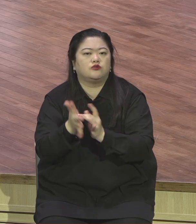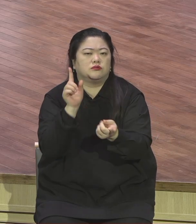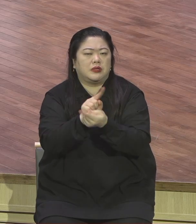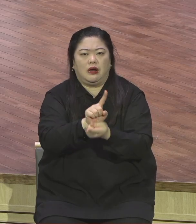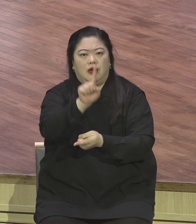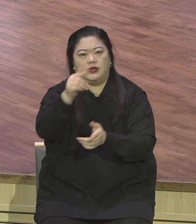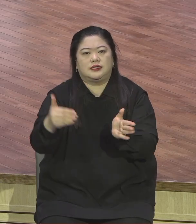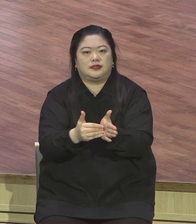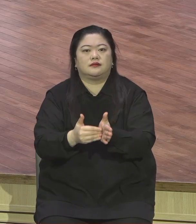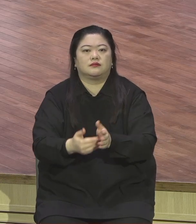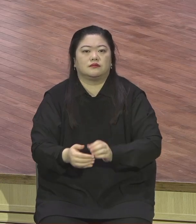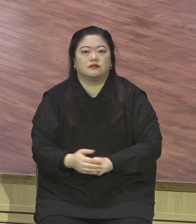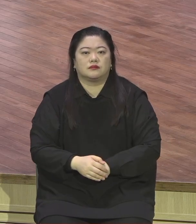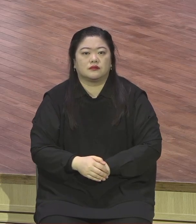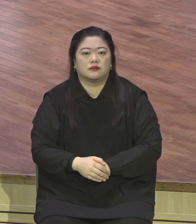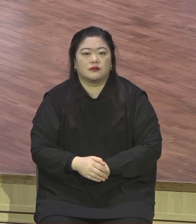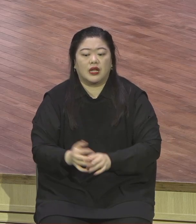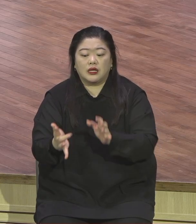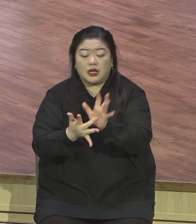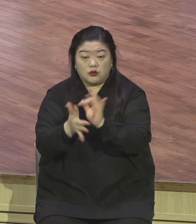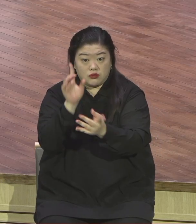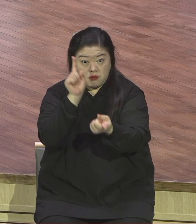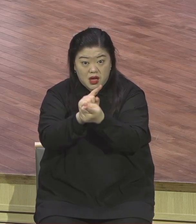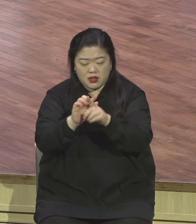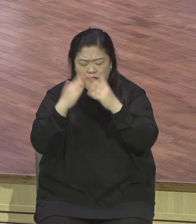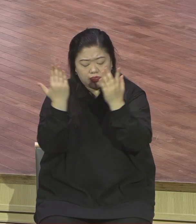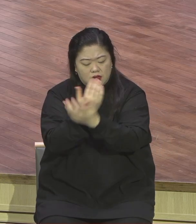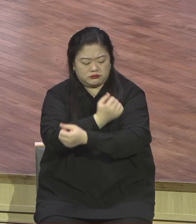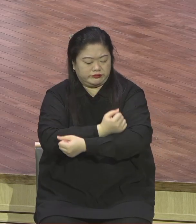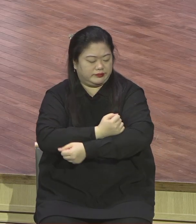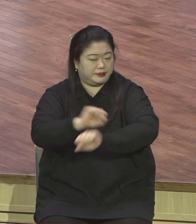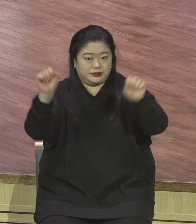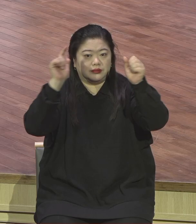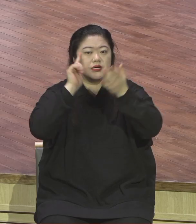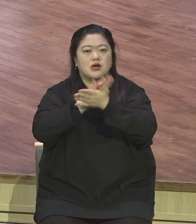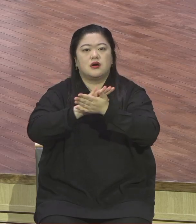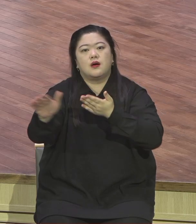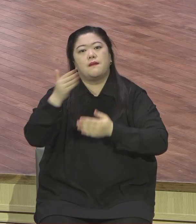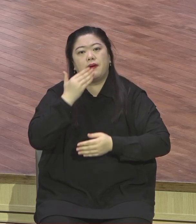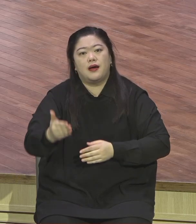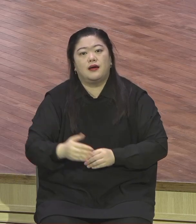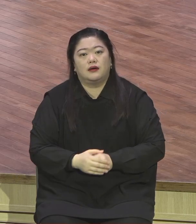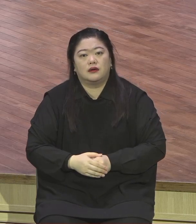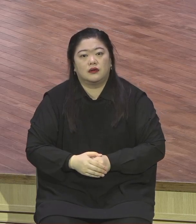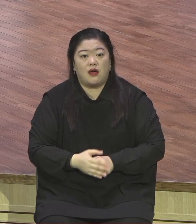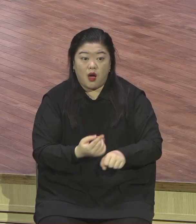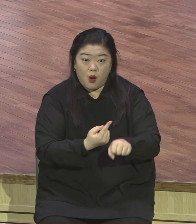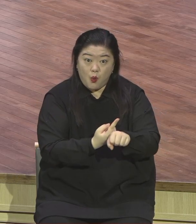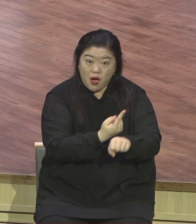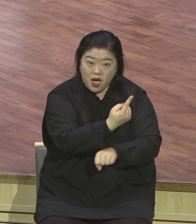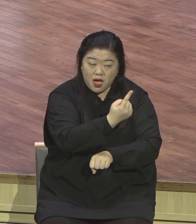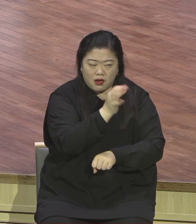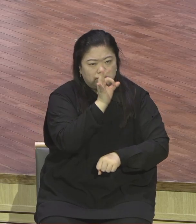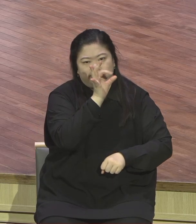예수님께 나오는 길밖에 없다. 예수님을 만나야만 예수님을 인격적으로